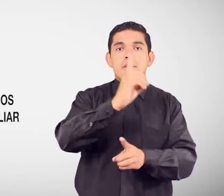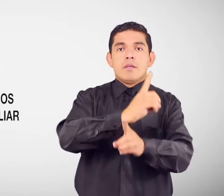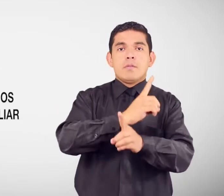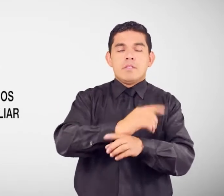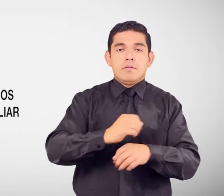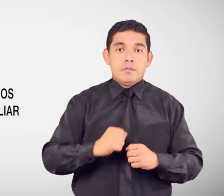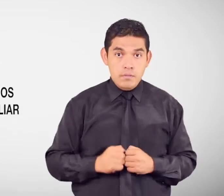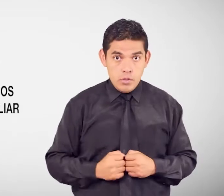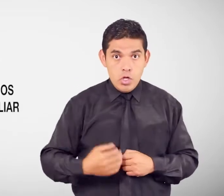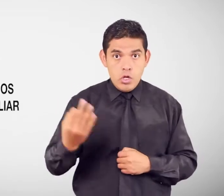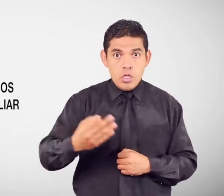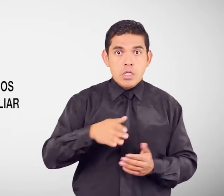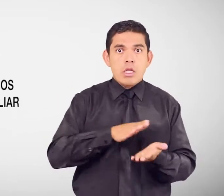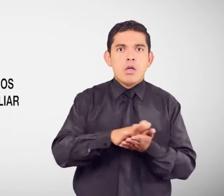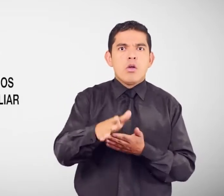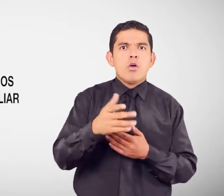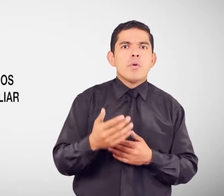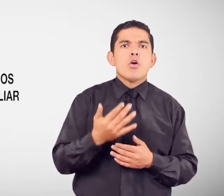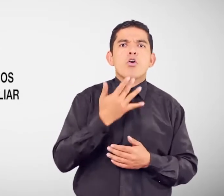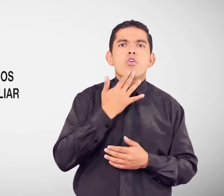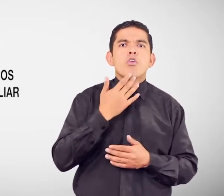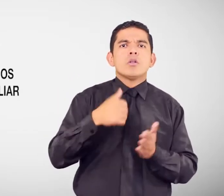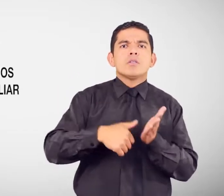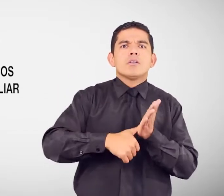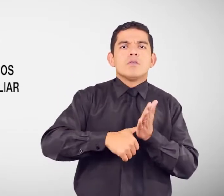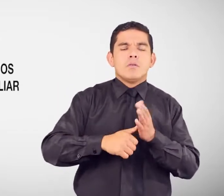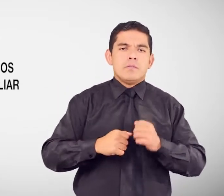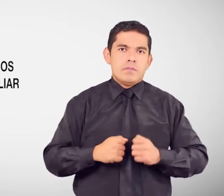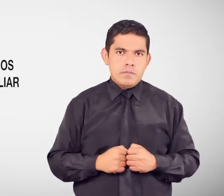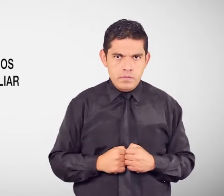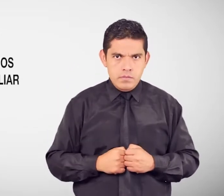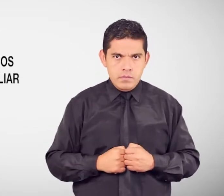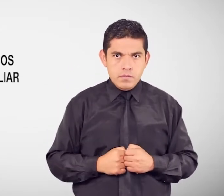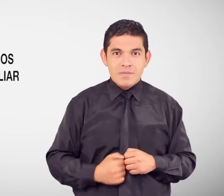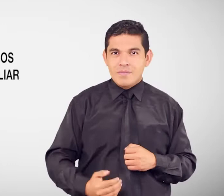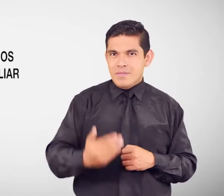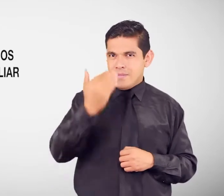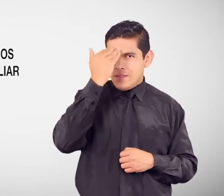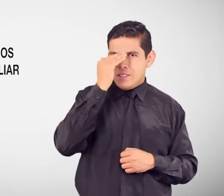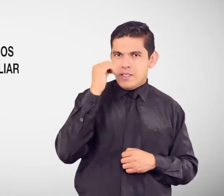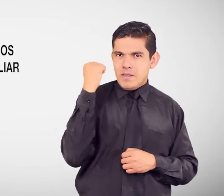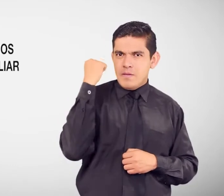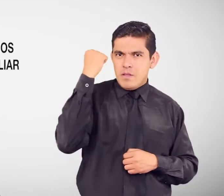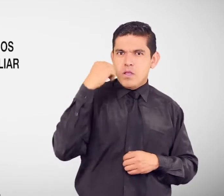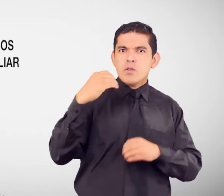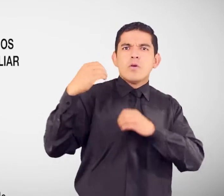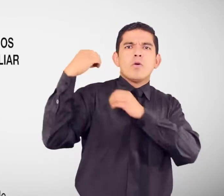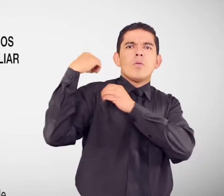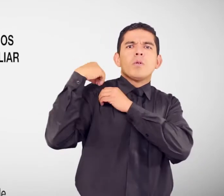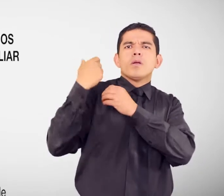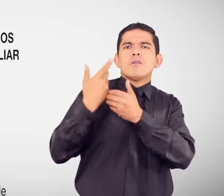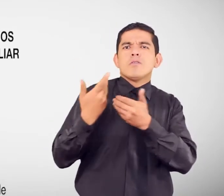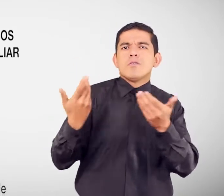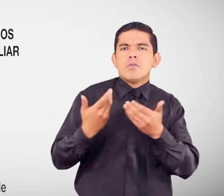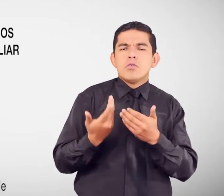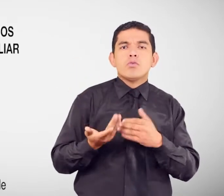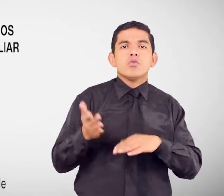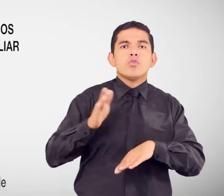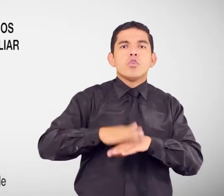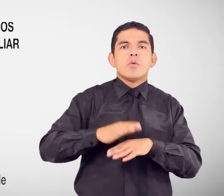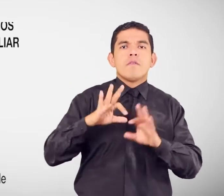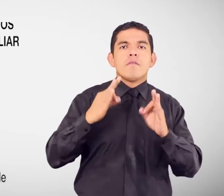Conoce cuáles son Tus derechos Y obligaciones En materia familiar Derechos Y obligaciones Reconocimiento De la